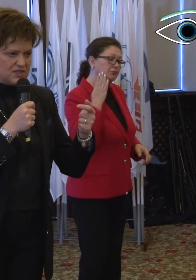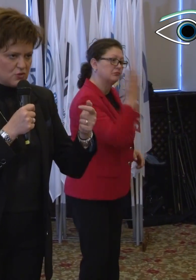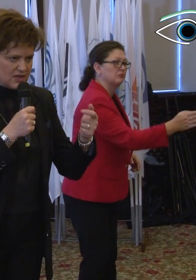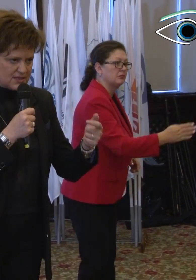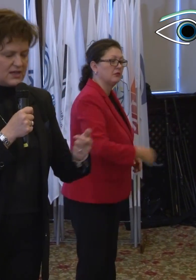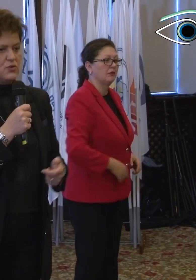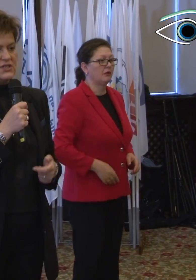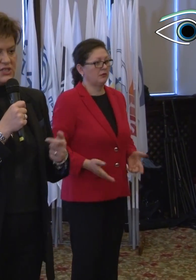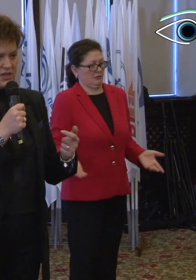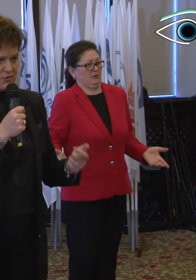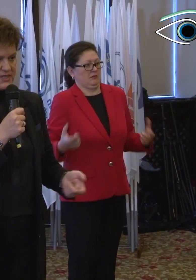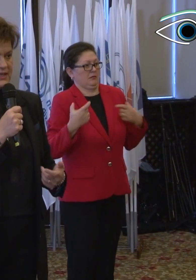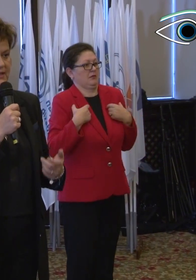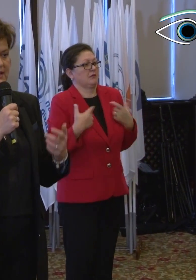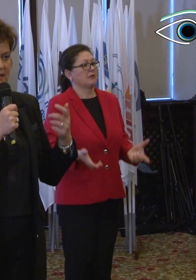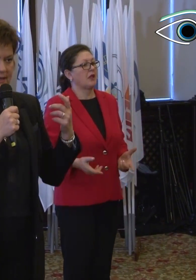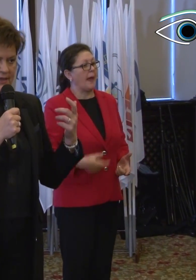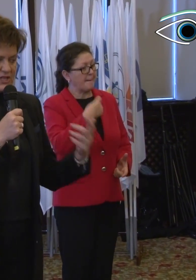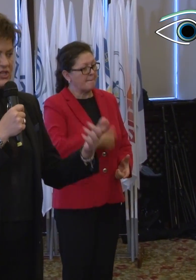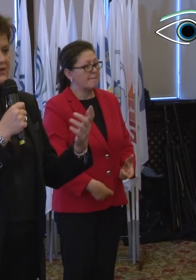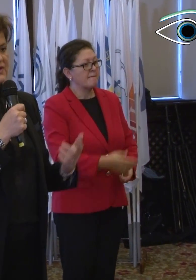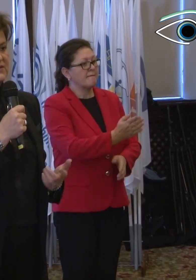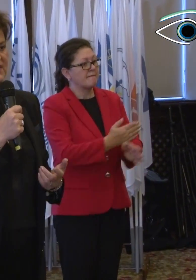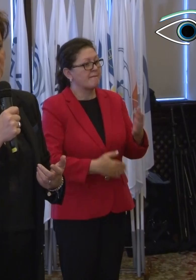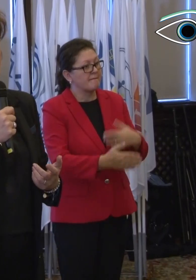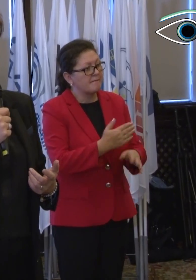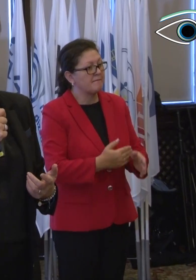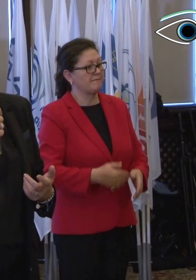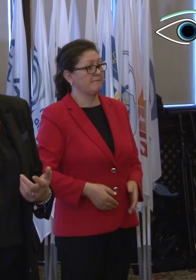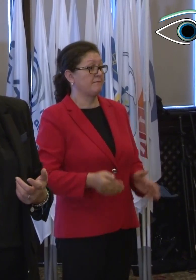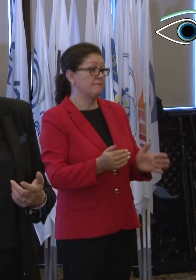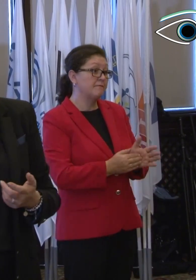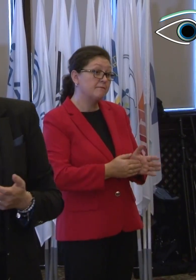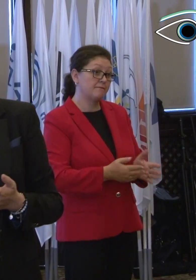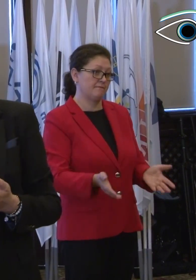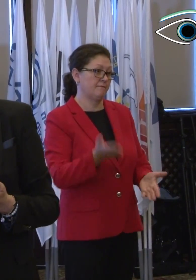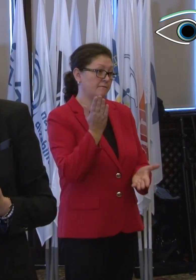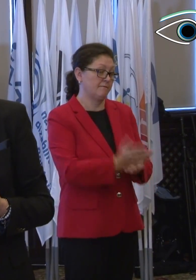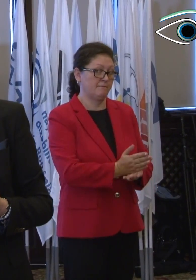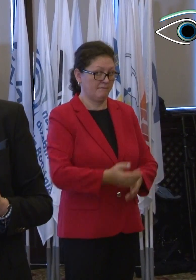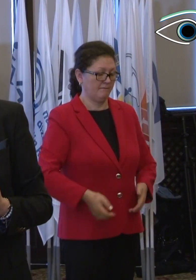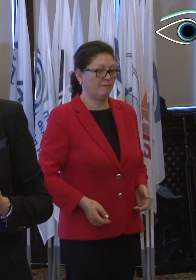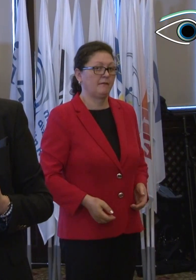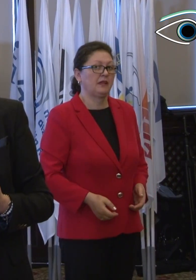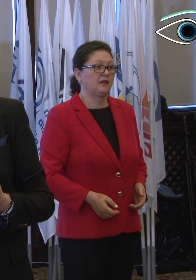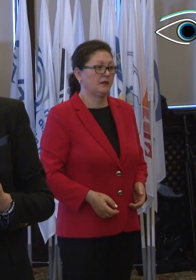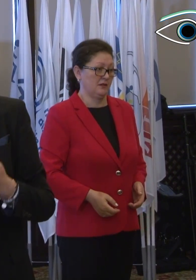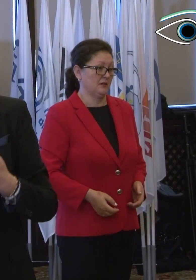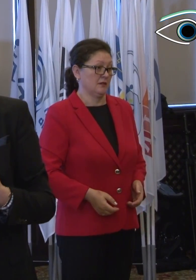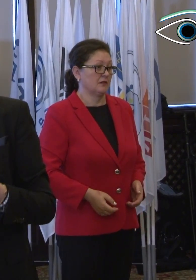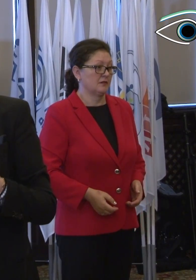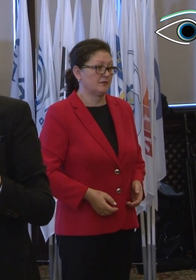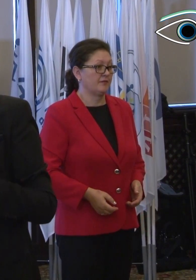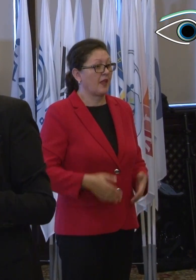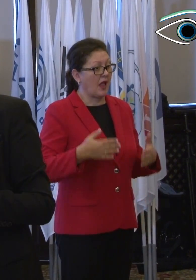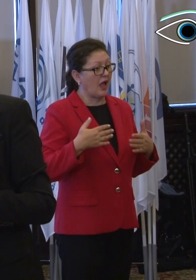Dumnezeu nu se-i jocânească la ușă, se ceară voie să intre, se ceară voie să fie recunoscut. E o anomalie a statului. Dar,